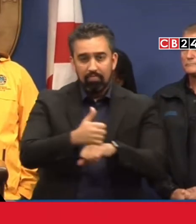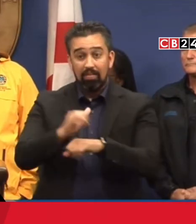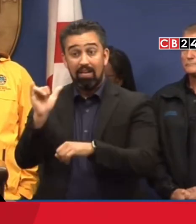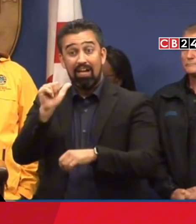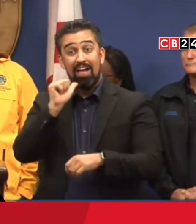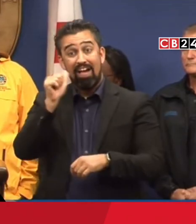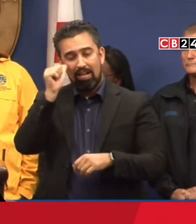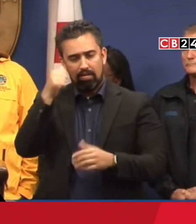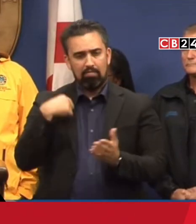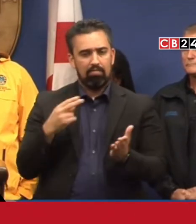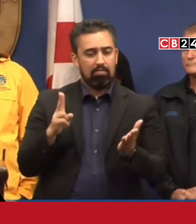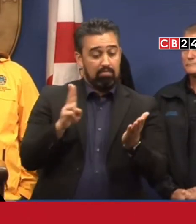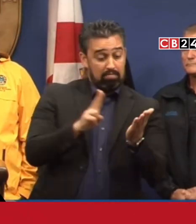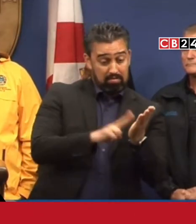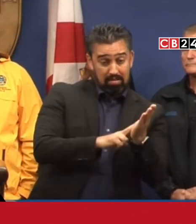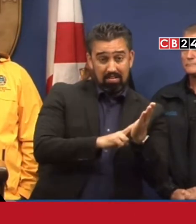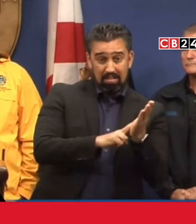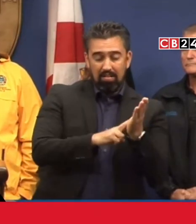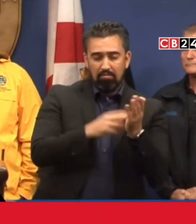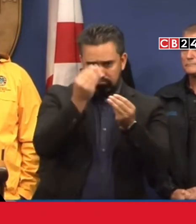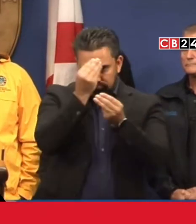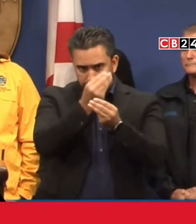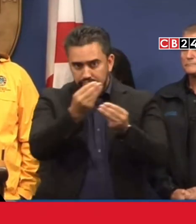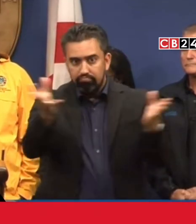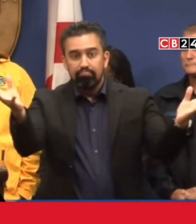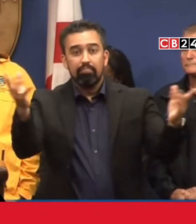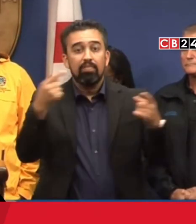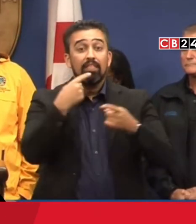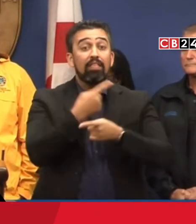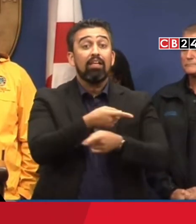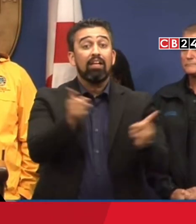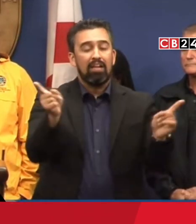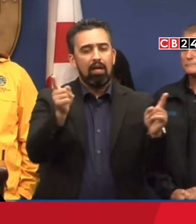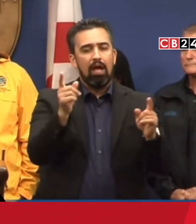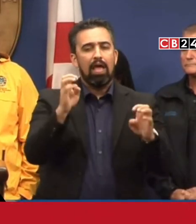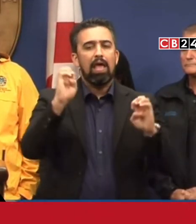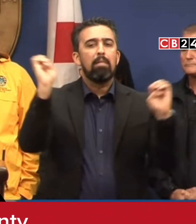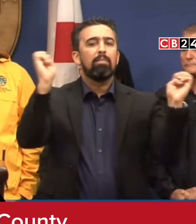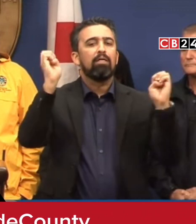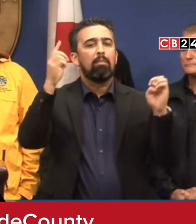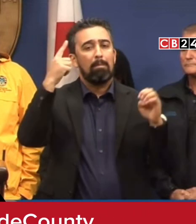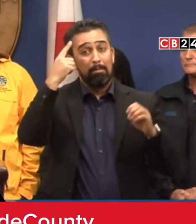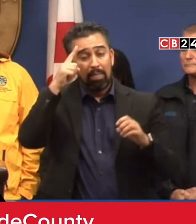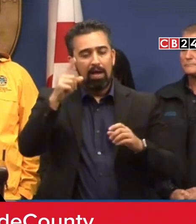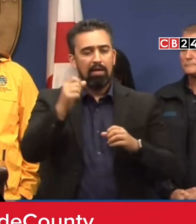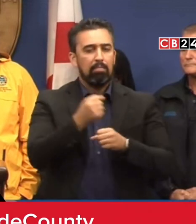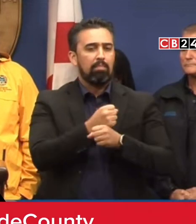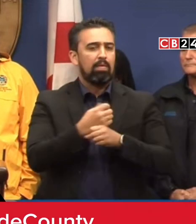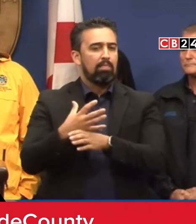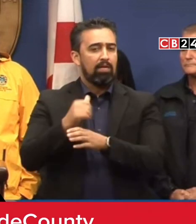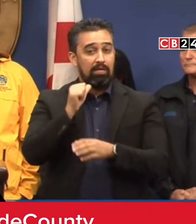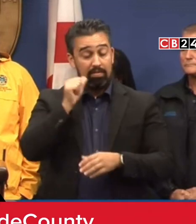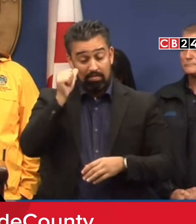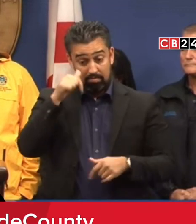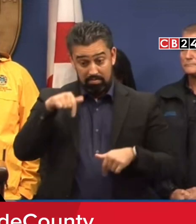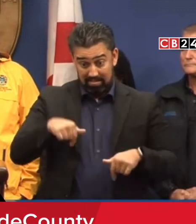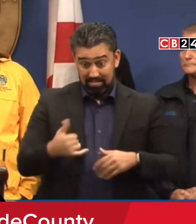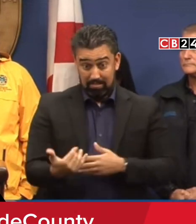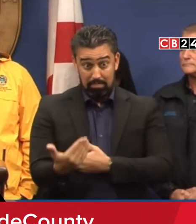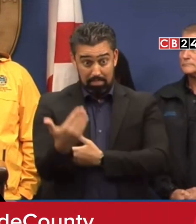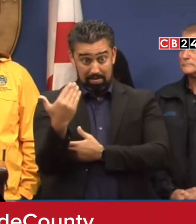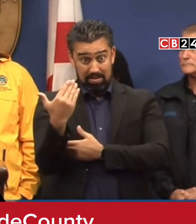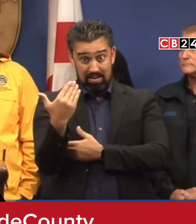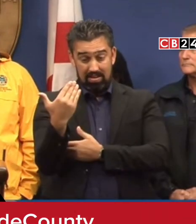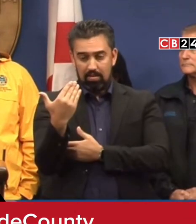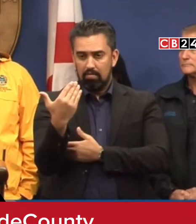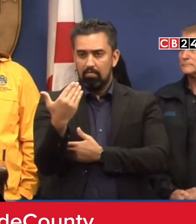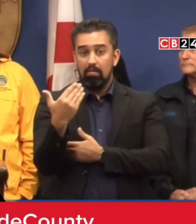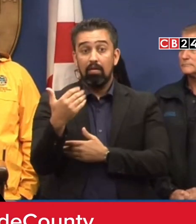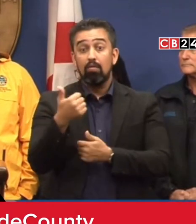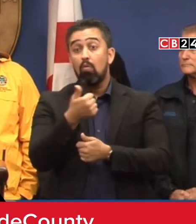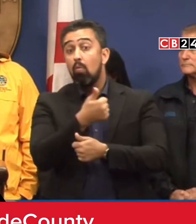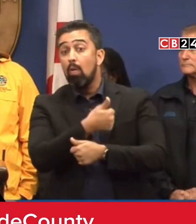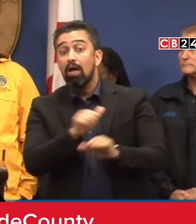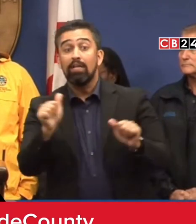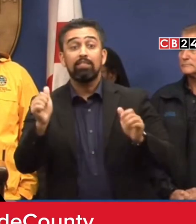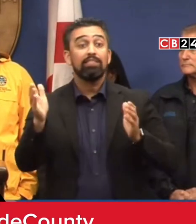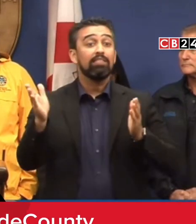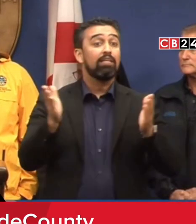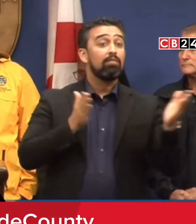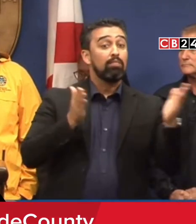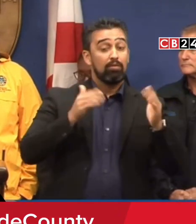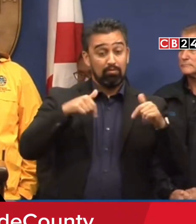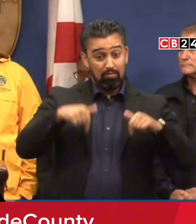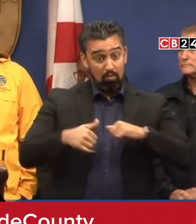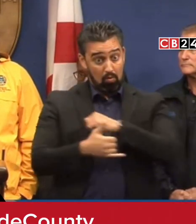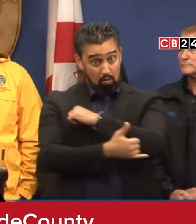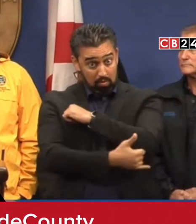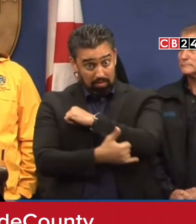estado de emergencia local para estar preparados. Hasta esta mañana, ningún servicio del condado se ha